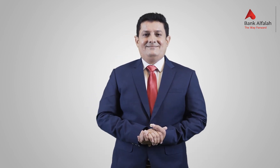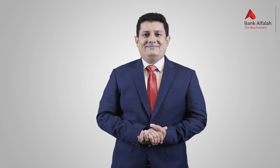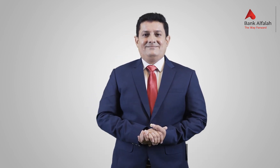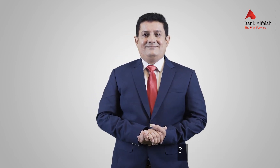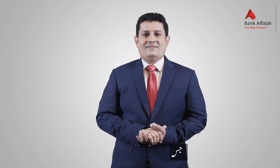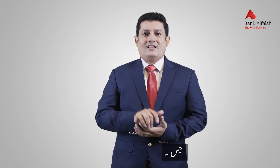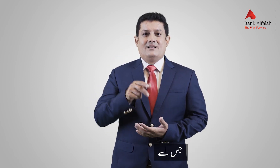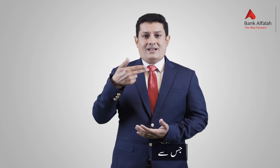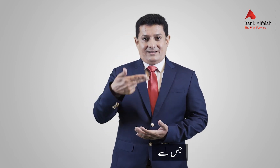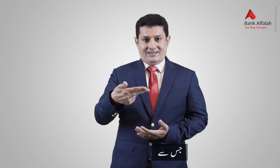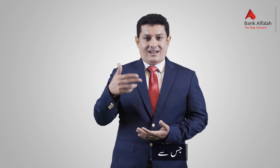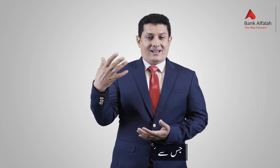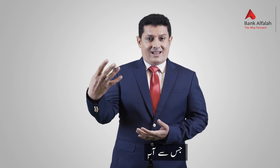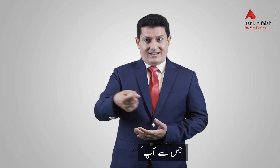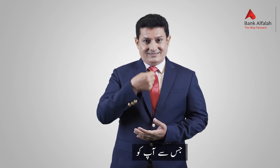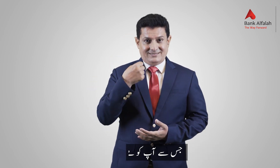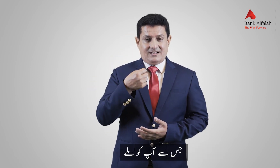جس سے آپ کو ملے